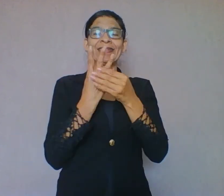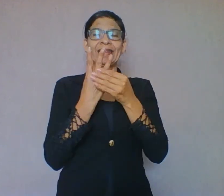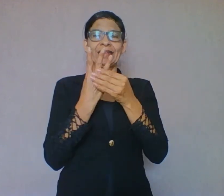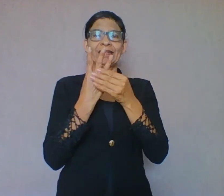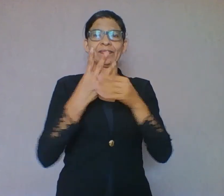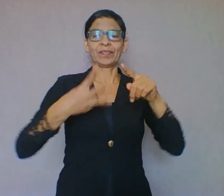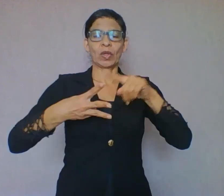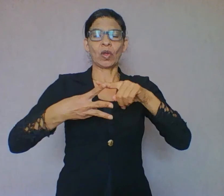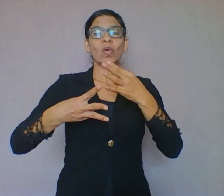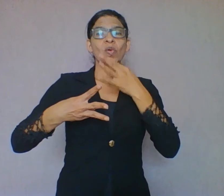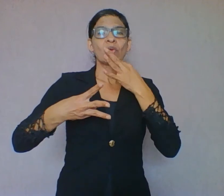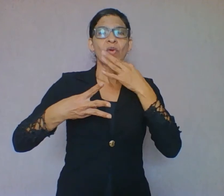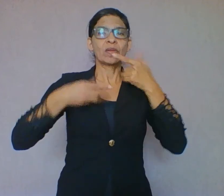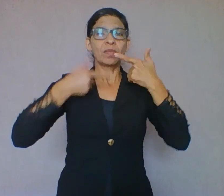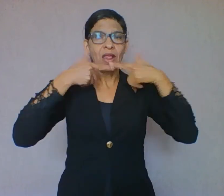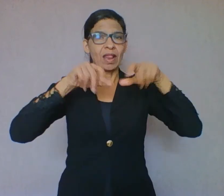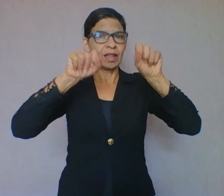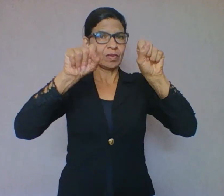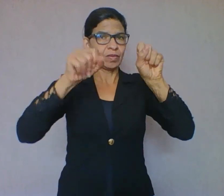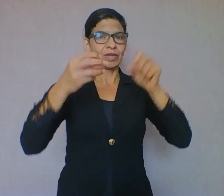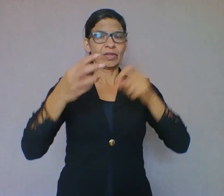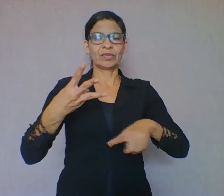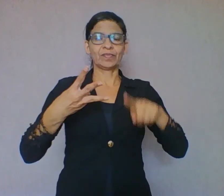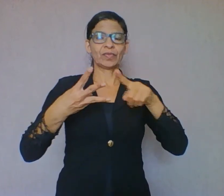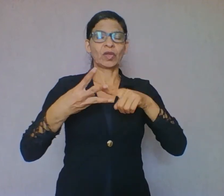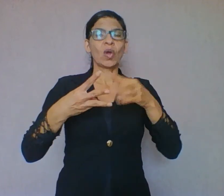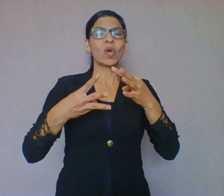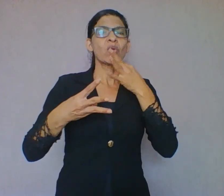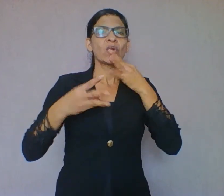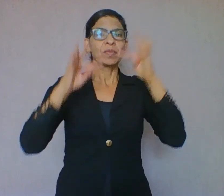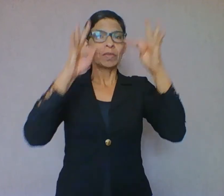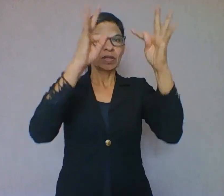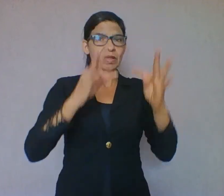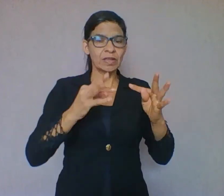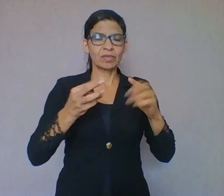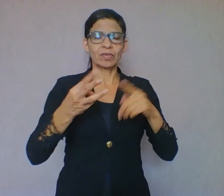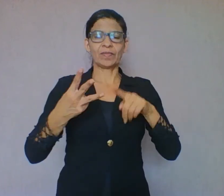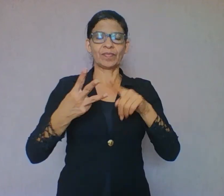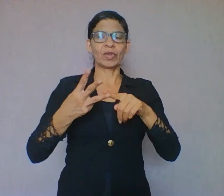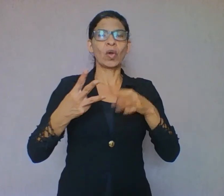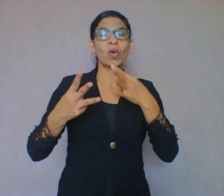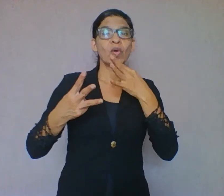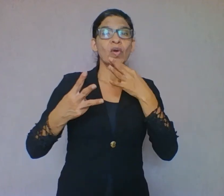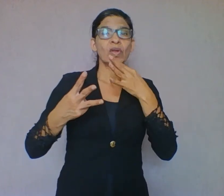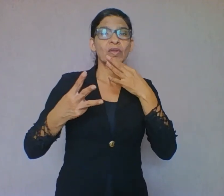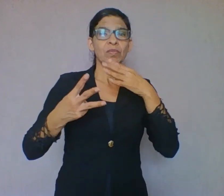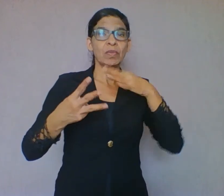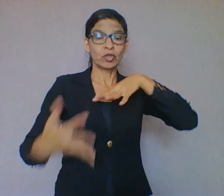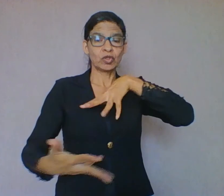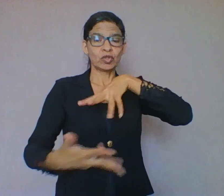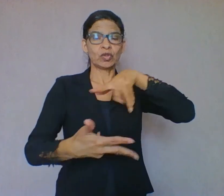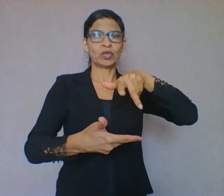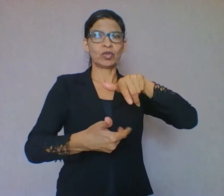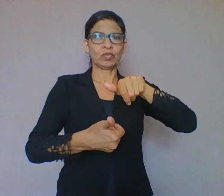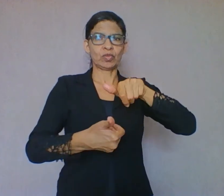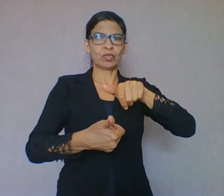o conhecimento textual e o conhecimento de mundo. Esses três tipos de